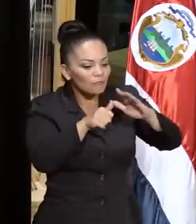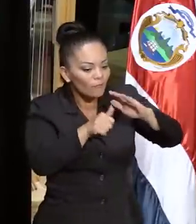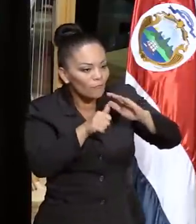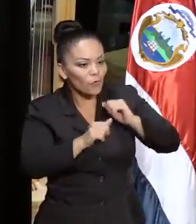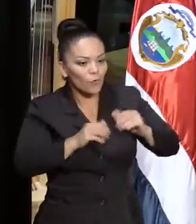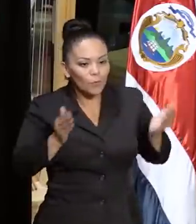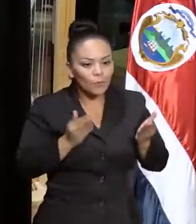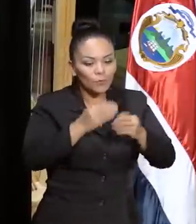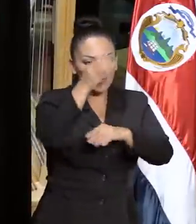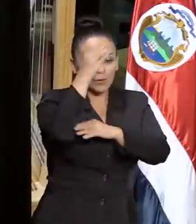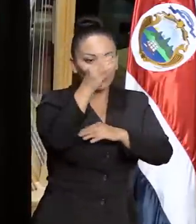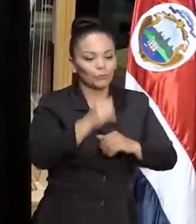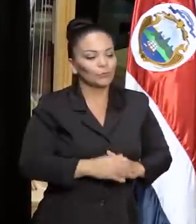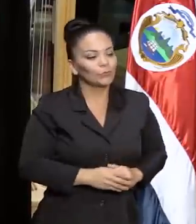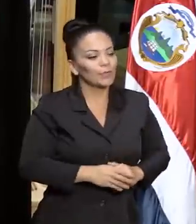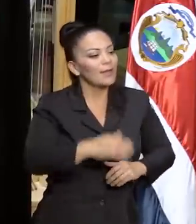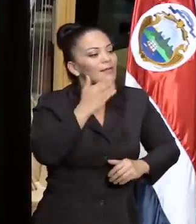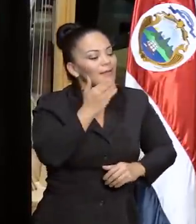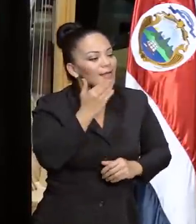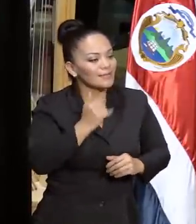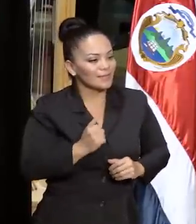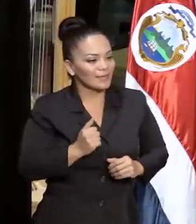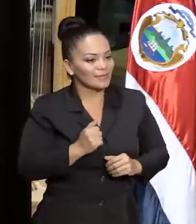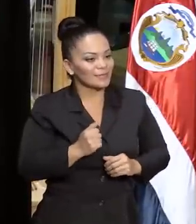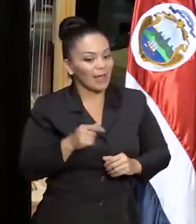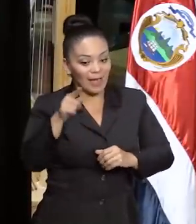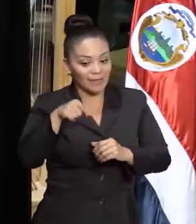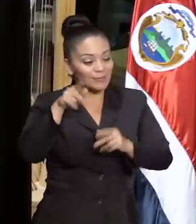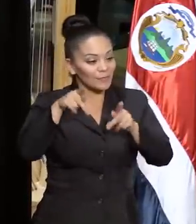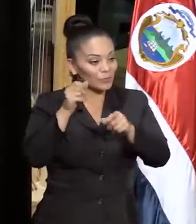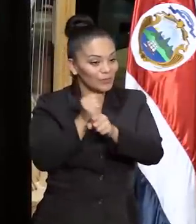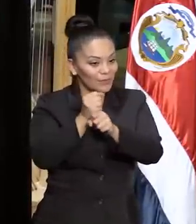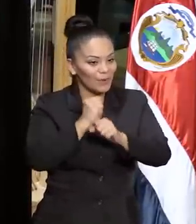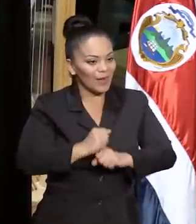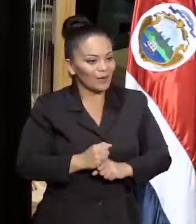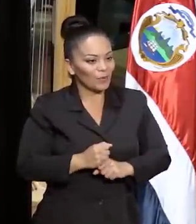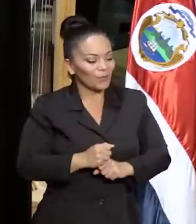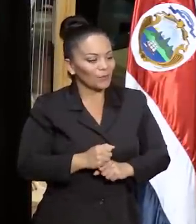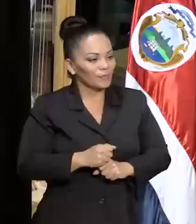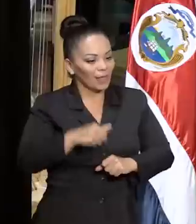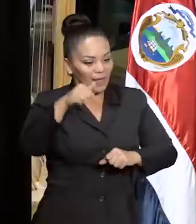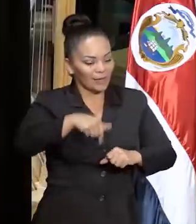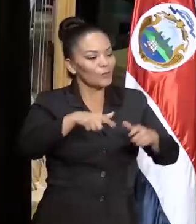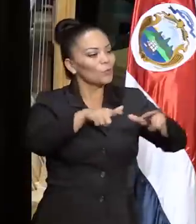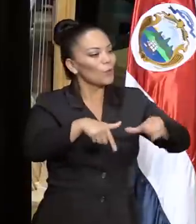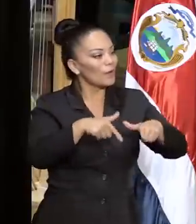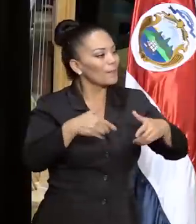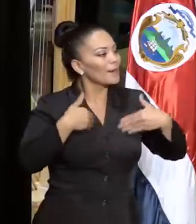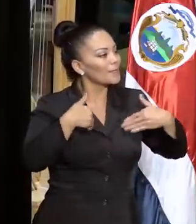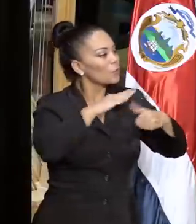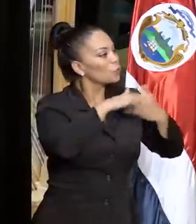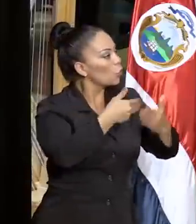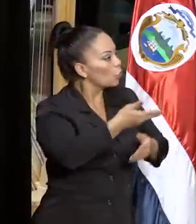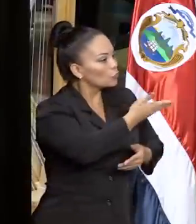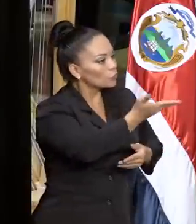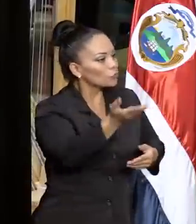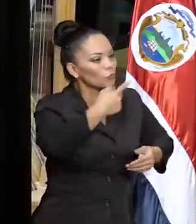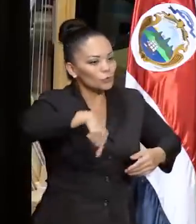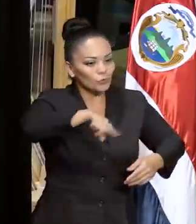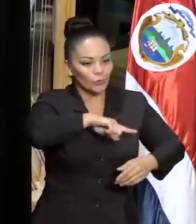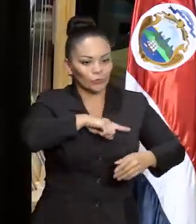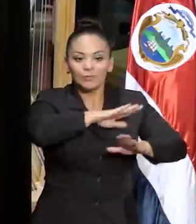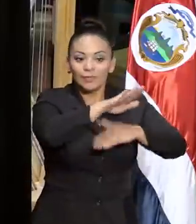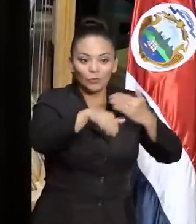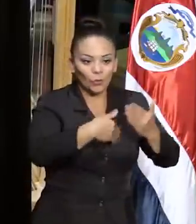que gracias a ellos se convirtió, para alegría de todos nosotros, de